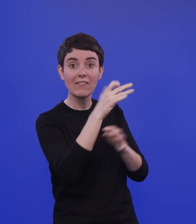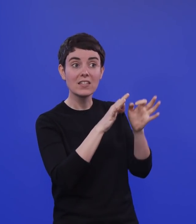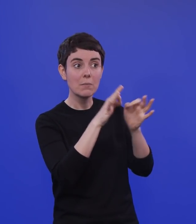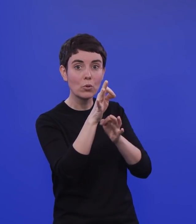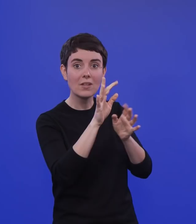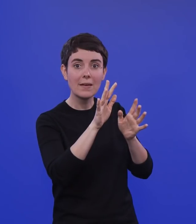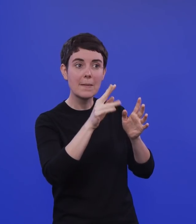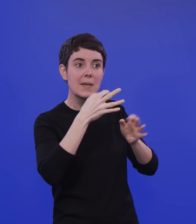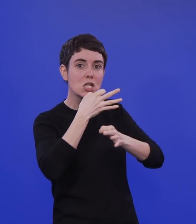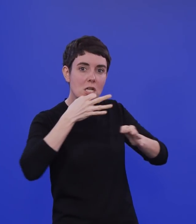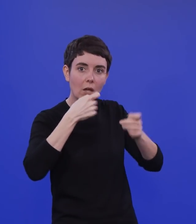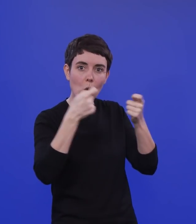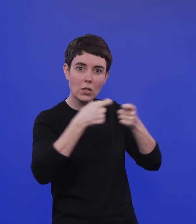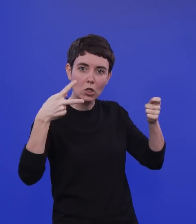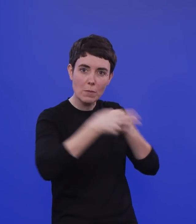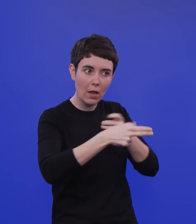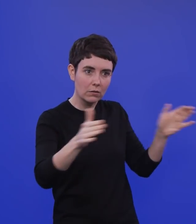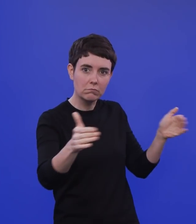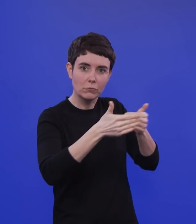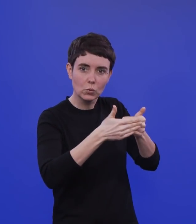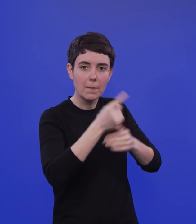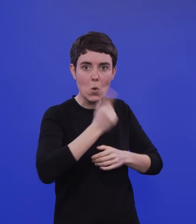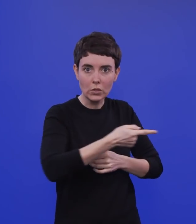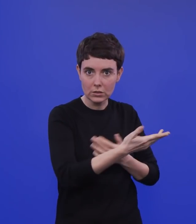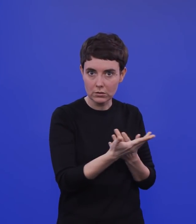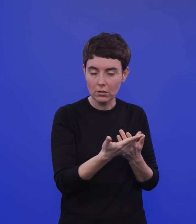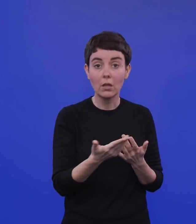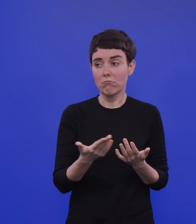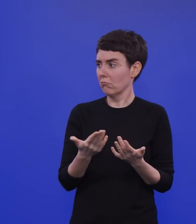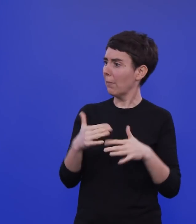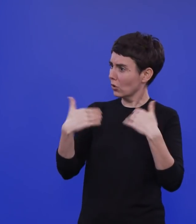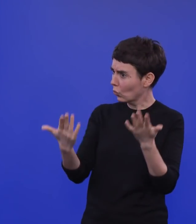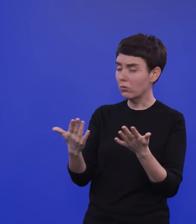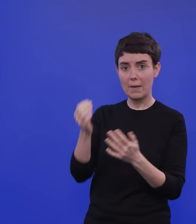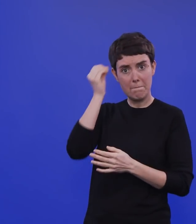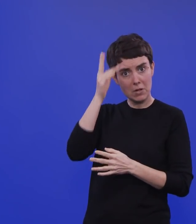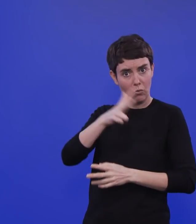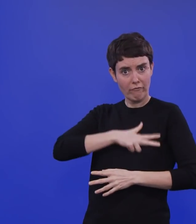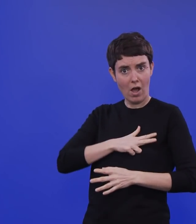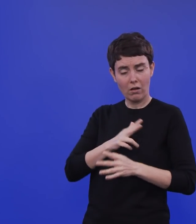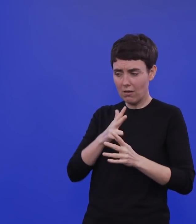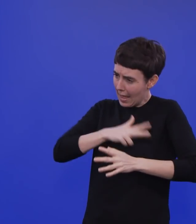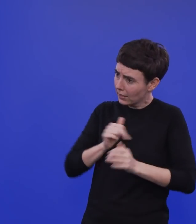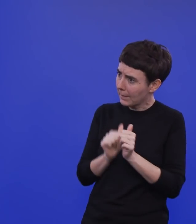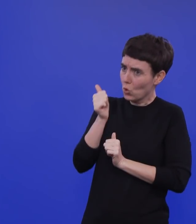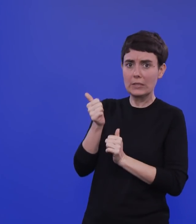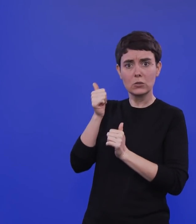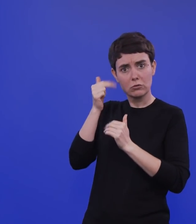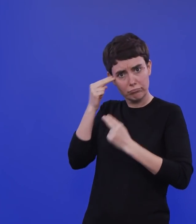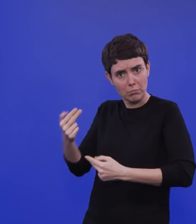Kontaktsperren setzen. Das wäre dann eine echte Priorisierung der Bildung streng genommen. Richtig, genau. Also so könnte man